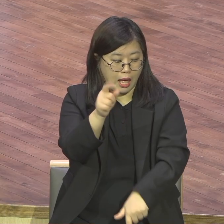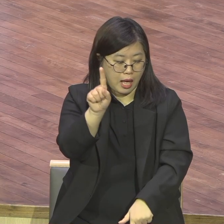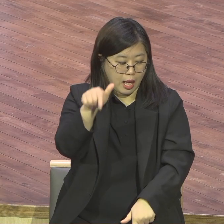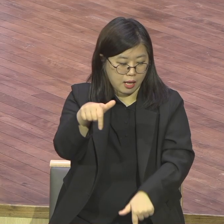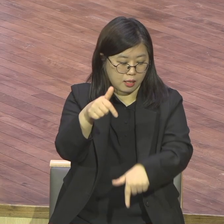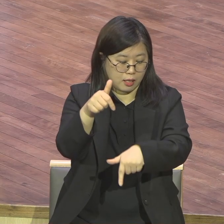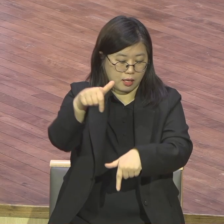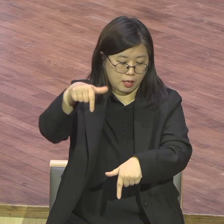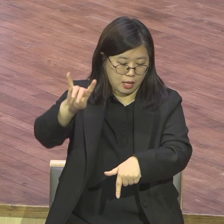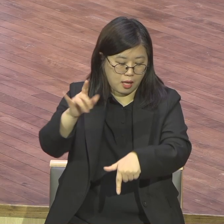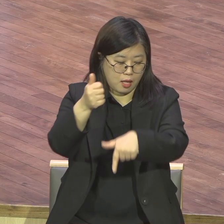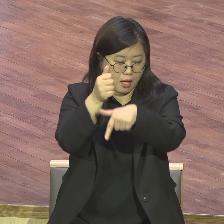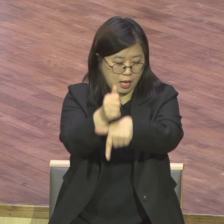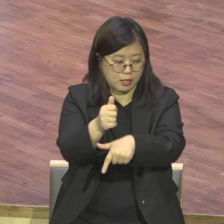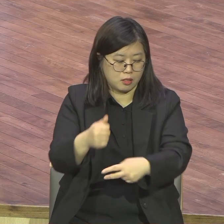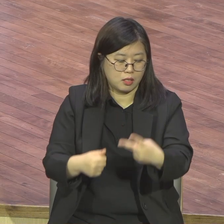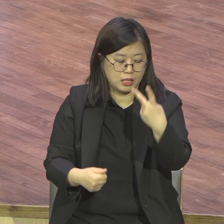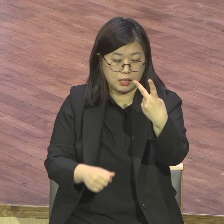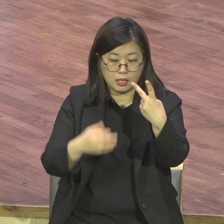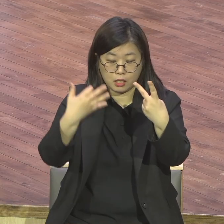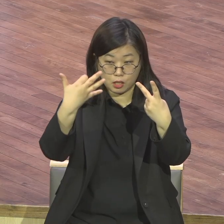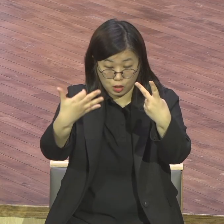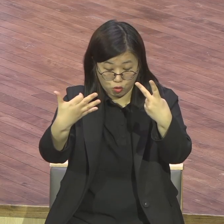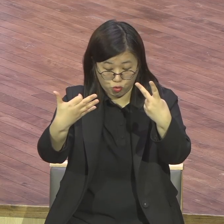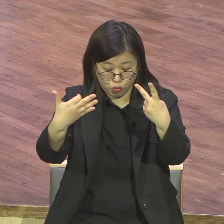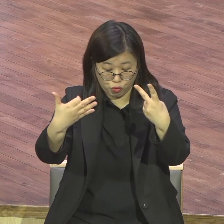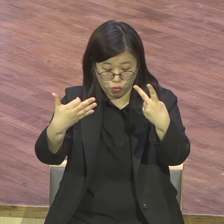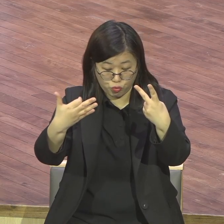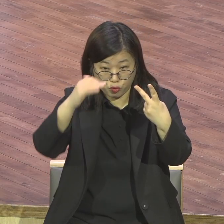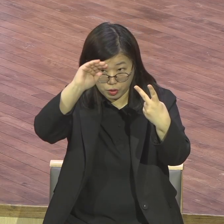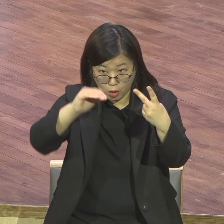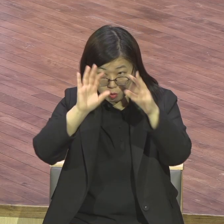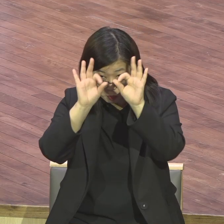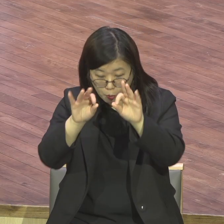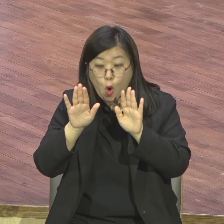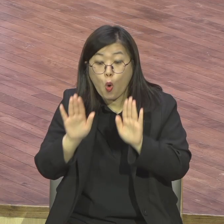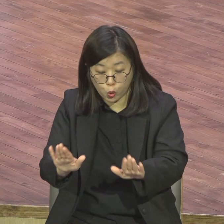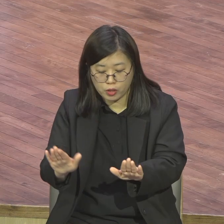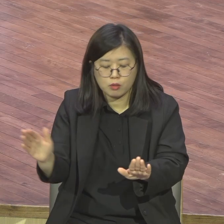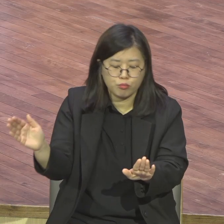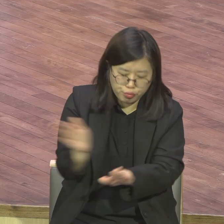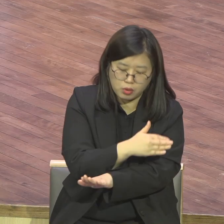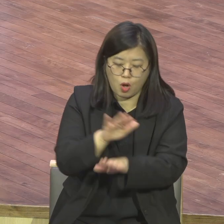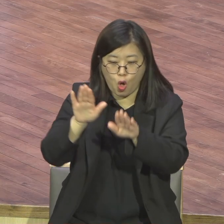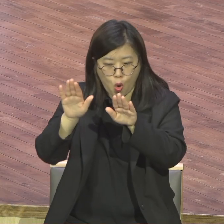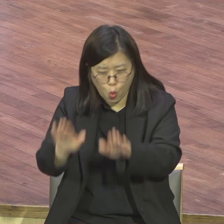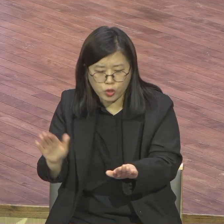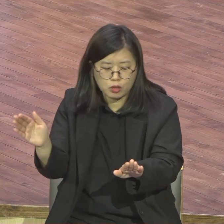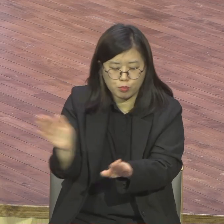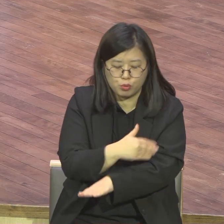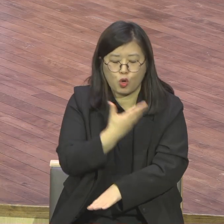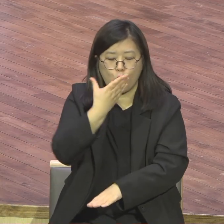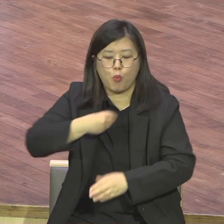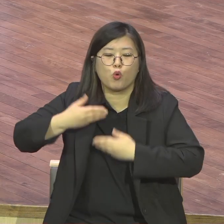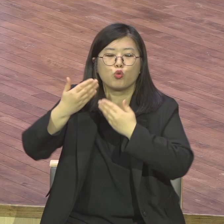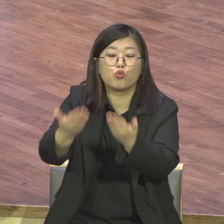오늘부터 그랬어요 오늘부터 하나님 이게 무슨 말입니까 기다렸다는 듯이 기다리고 있어요 여러분